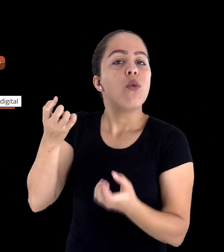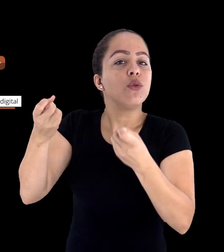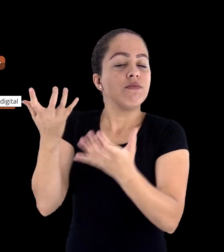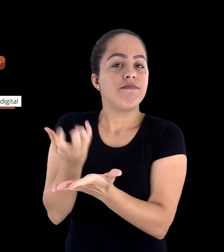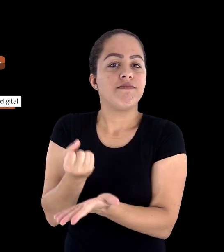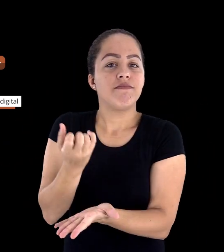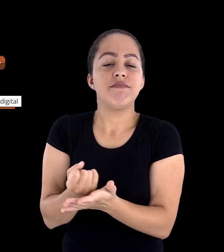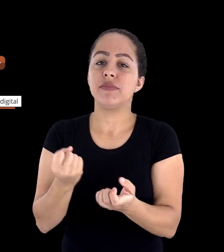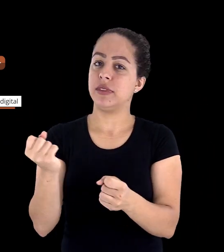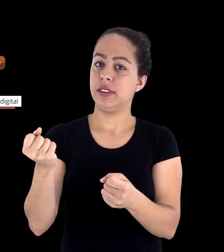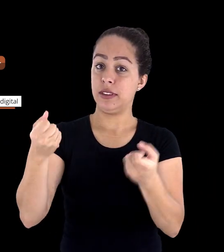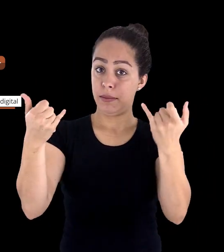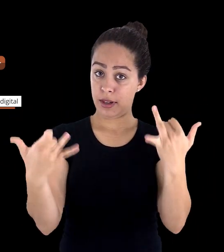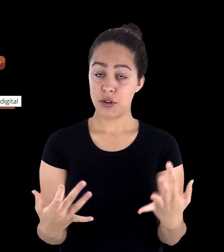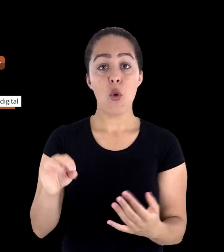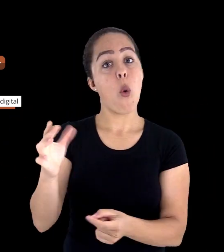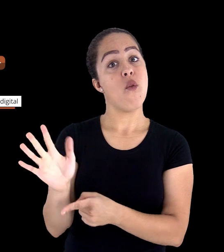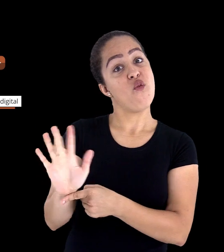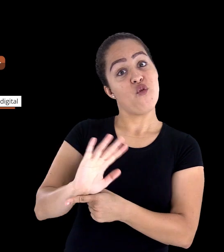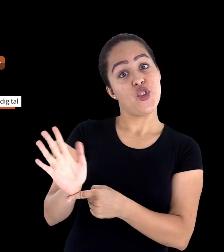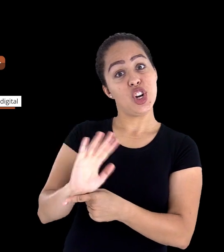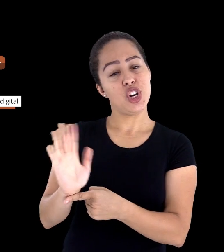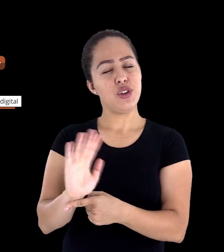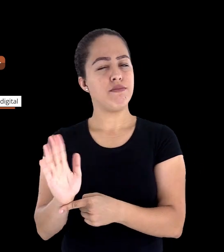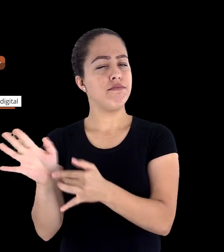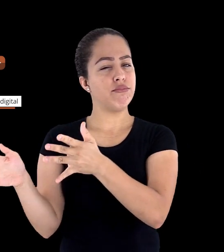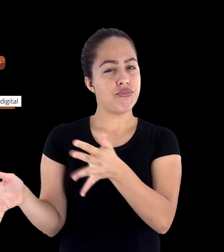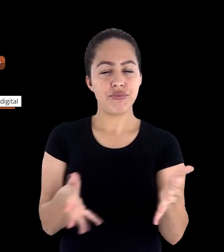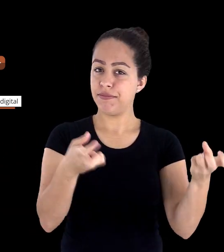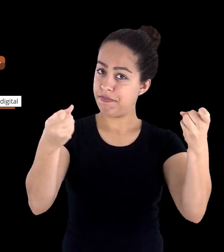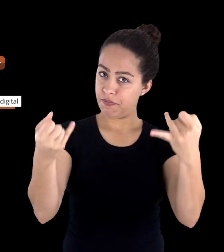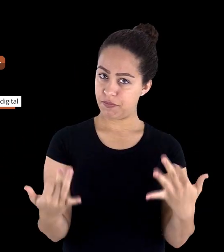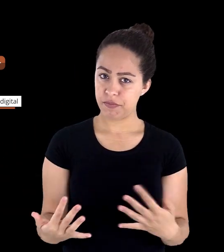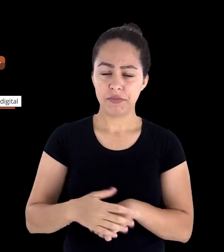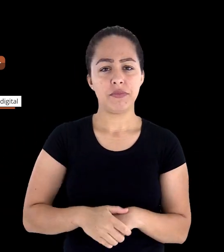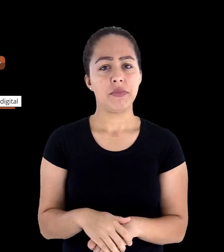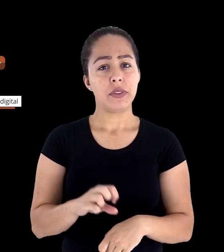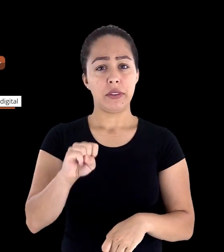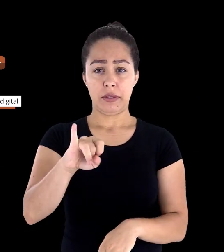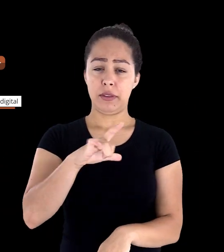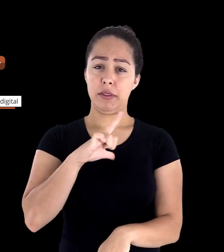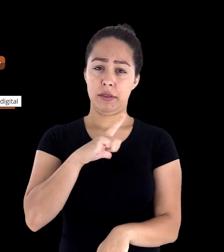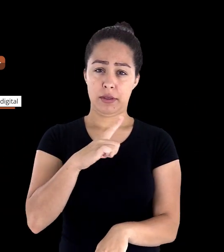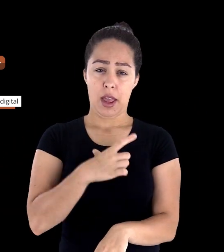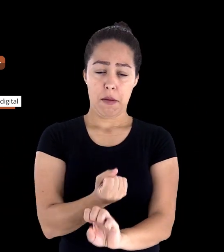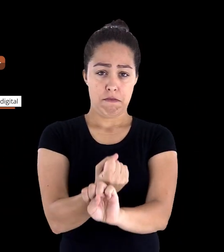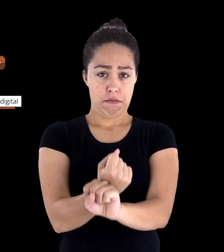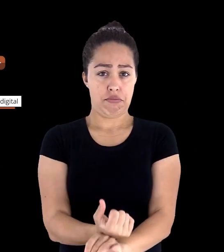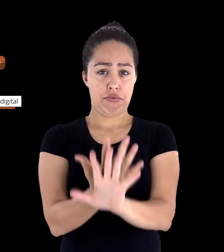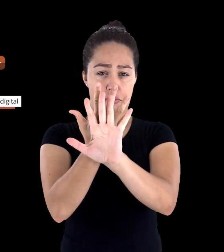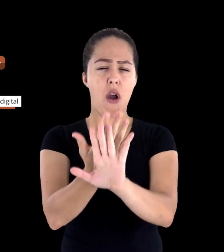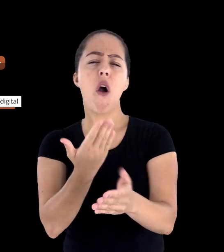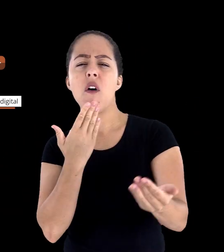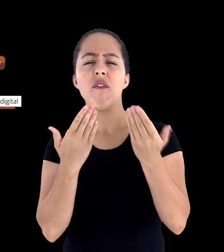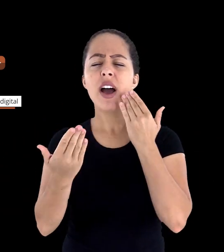explicativo para o aluno, mediar atividades síncronas como um chat, uma web conferência,